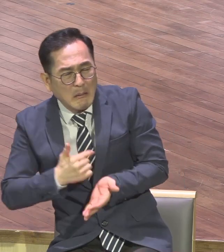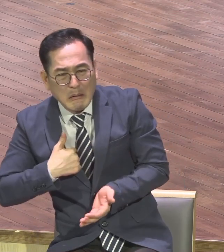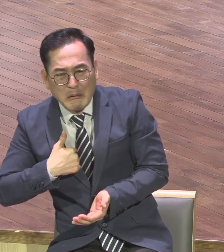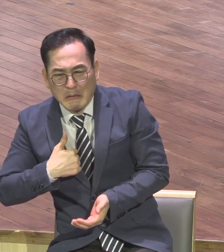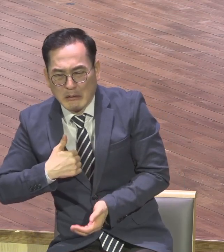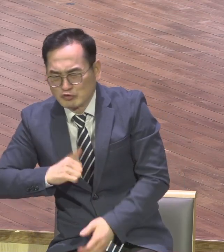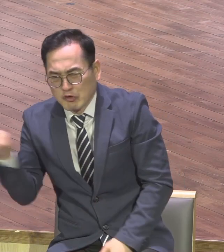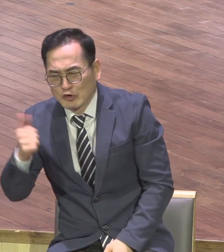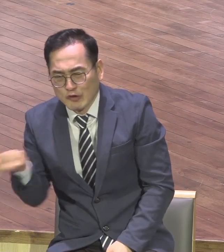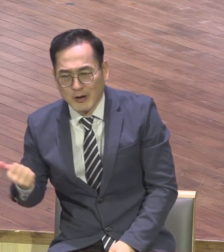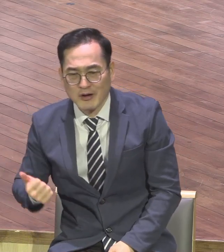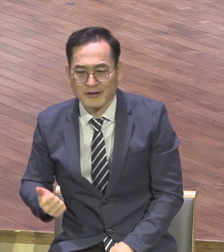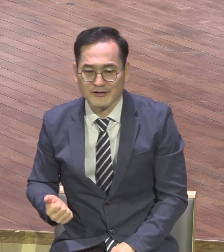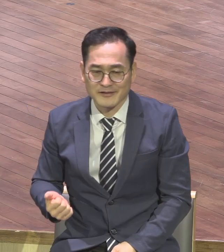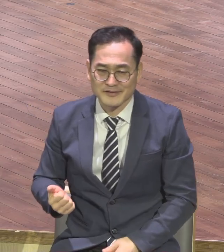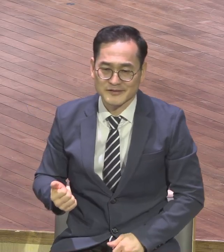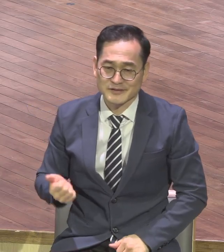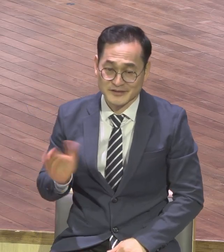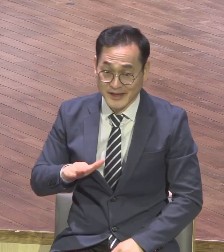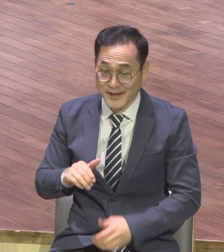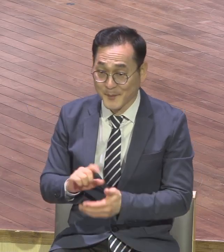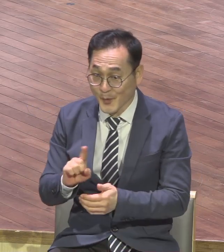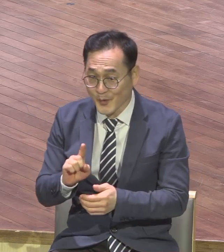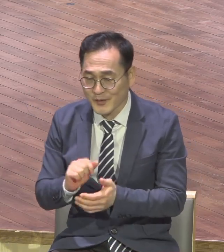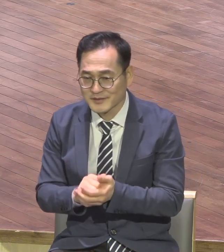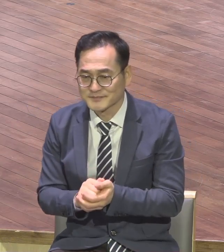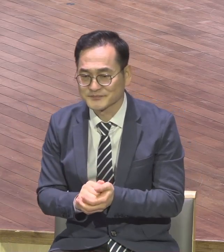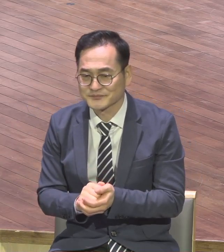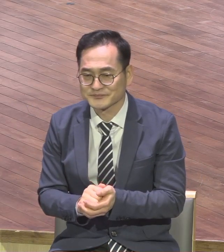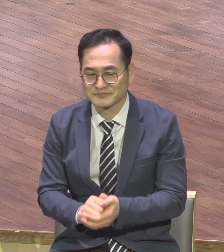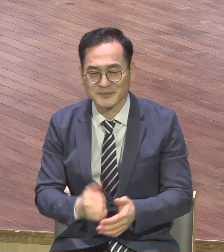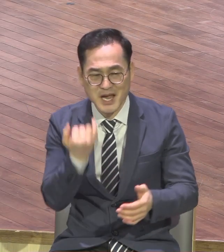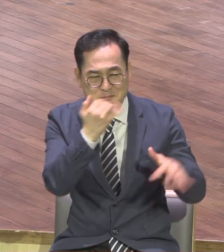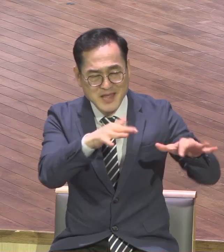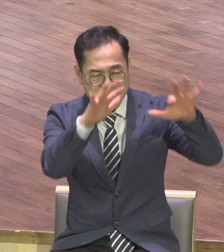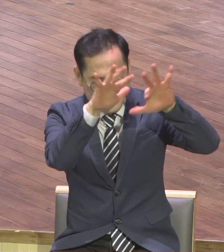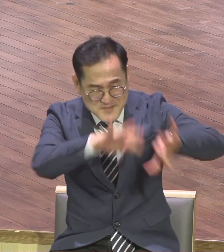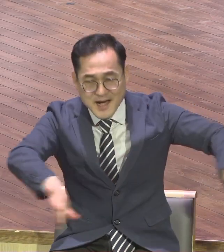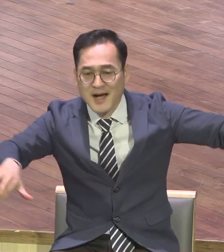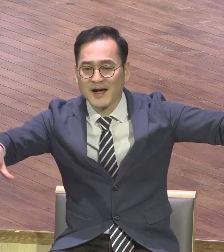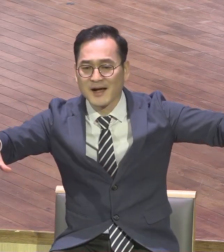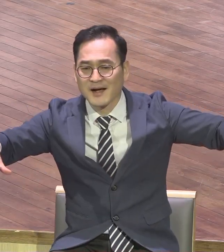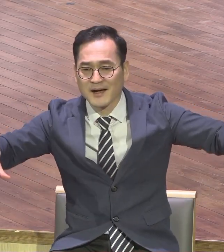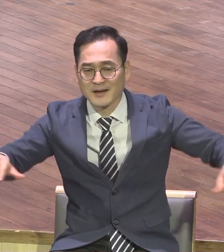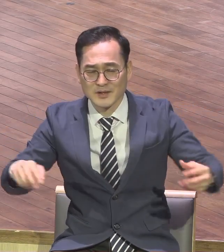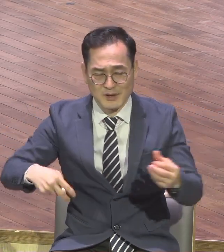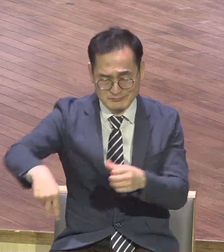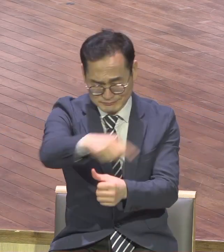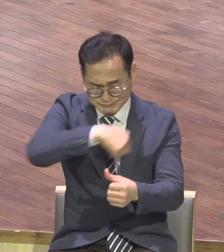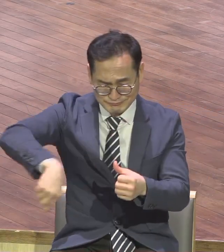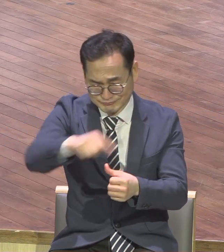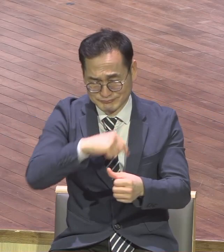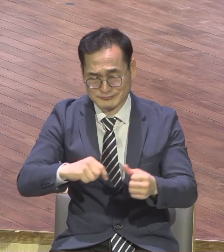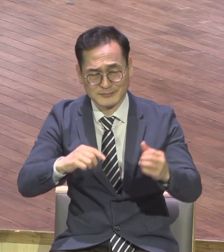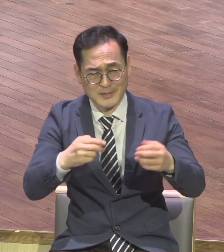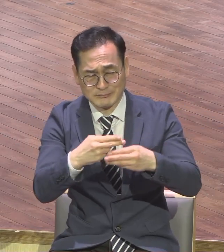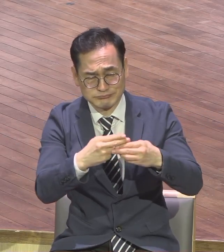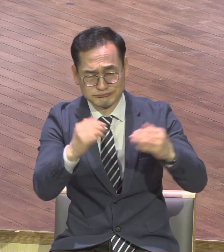여류호성이 무려지고 기골이 장대한 안학자손들을 쳐서 메라는 증거가 일어났습니다 하나님의